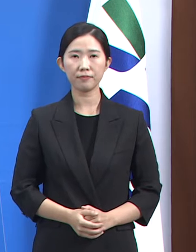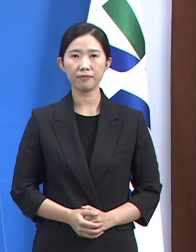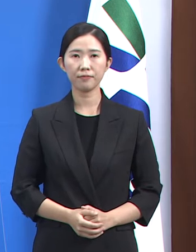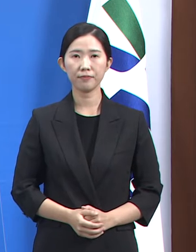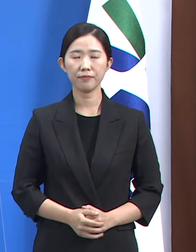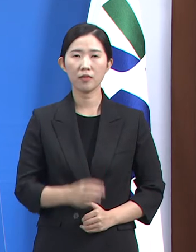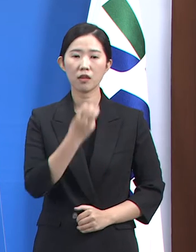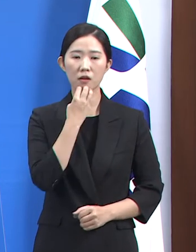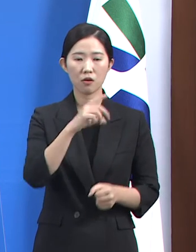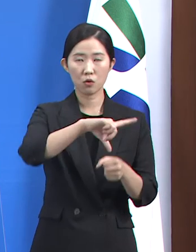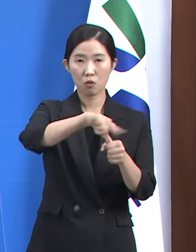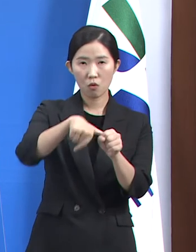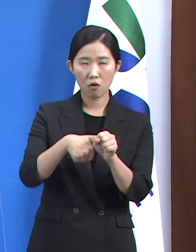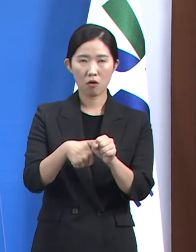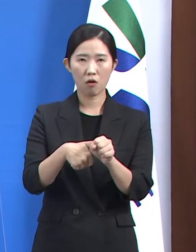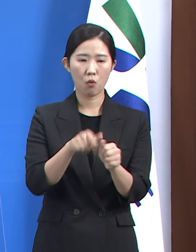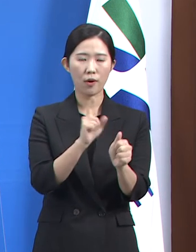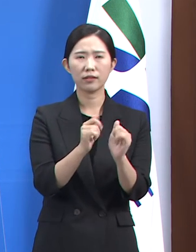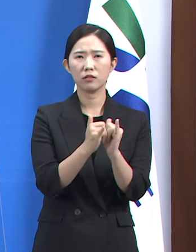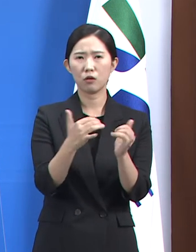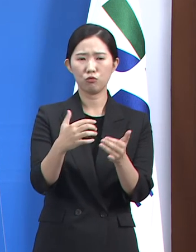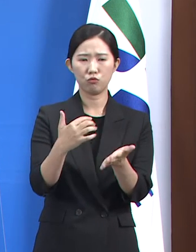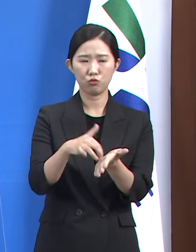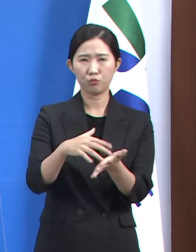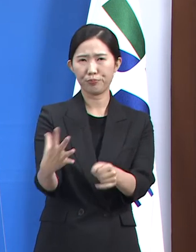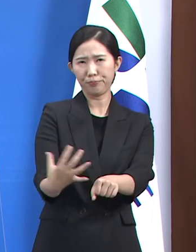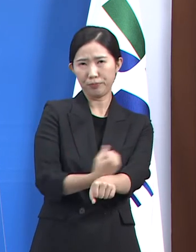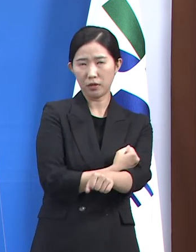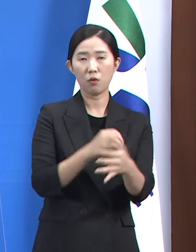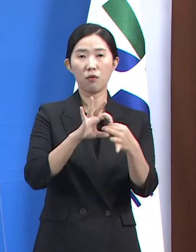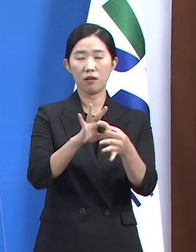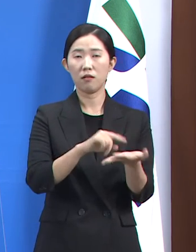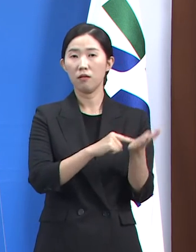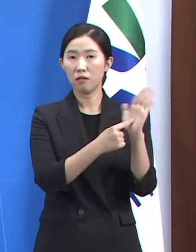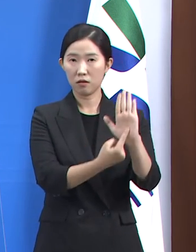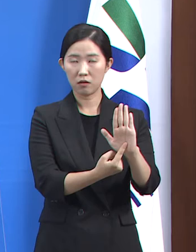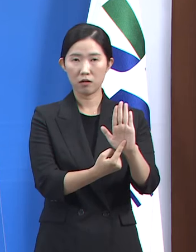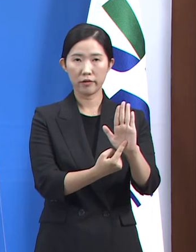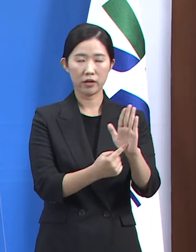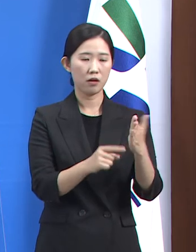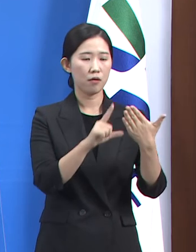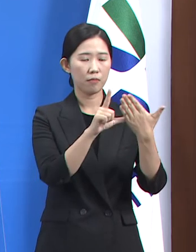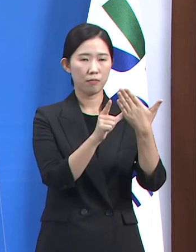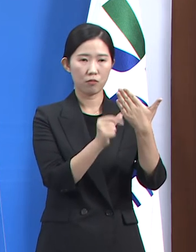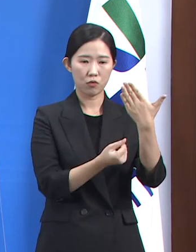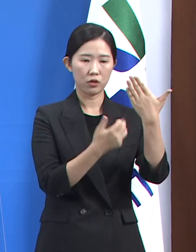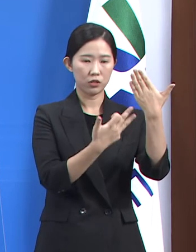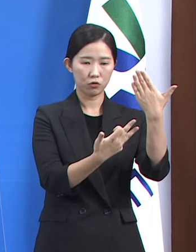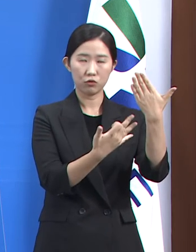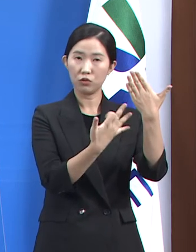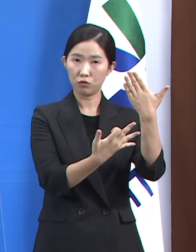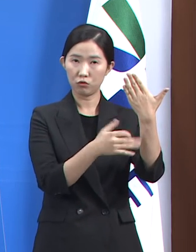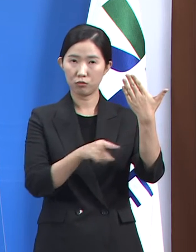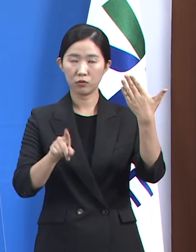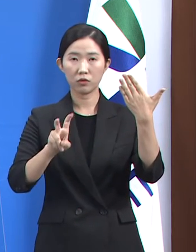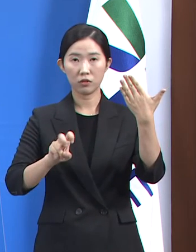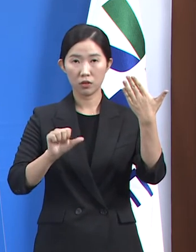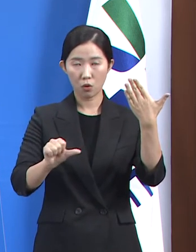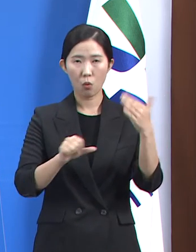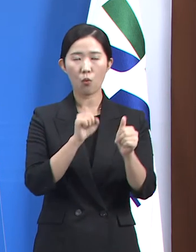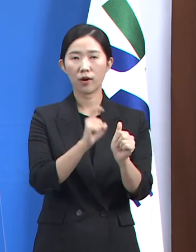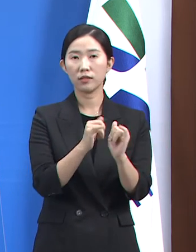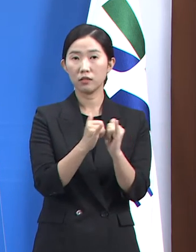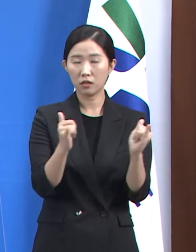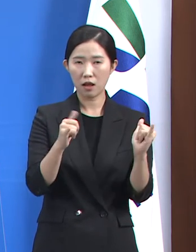수도권 확진자 급증 관련입니다. 19일부터 25일까지 전국 확진자 가운데 수도권